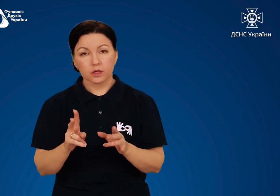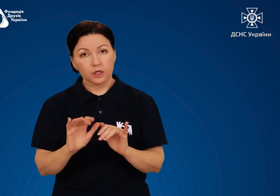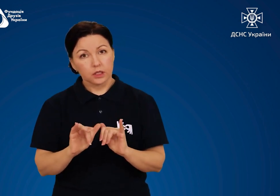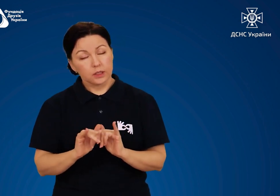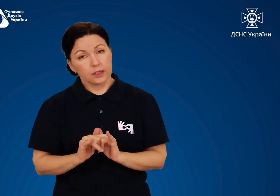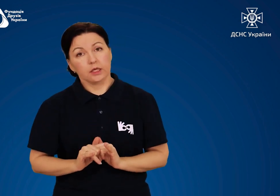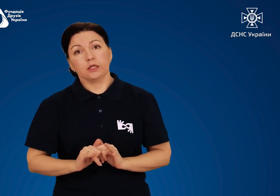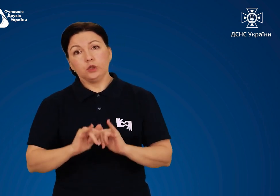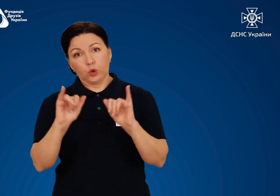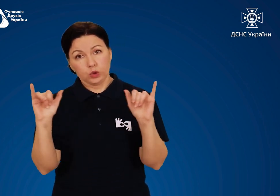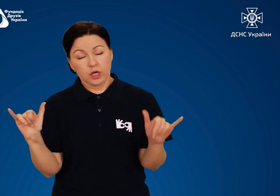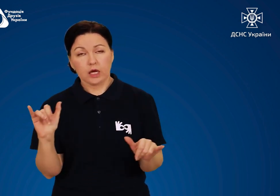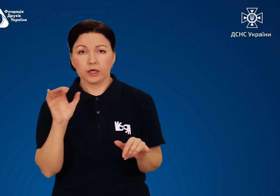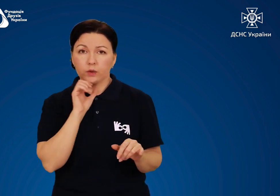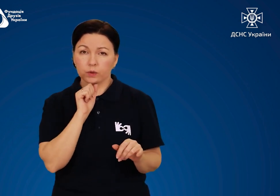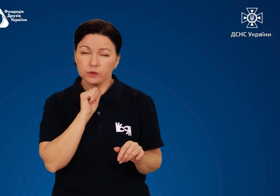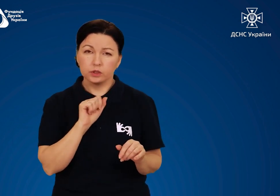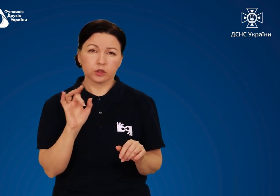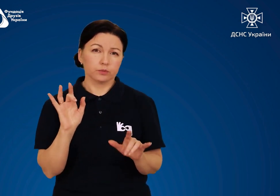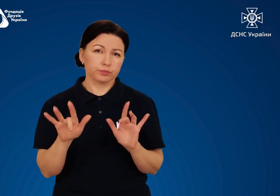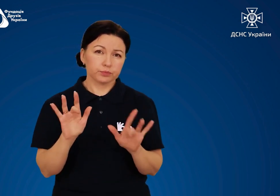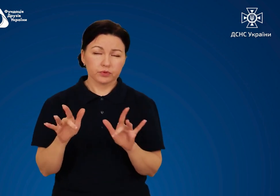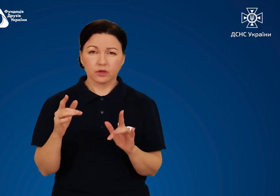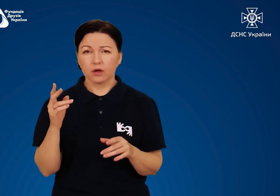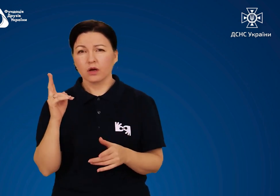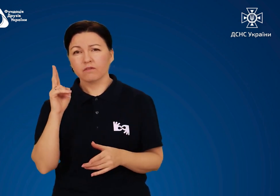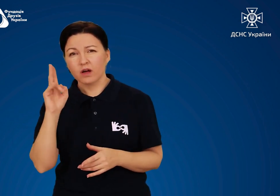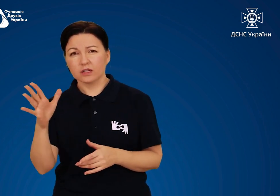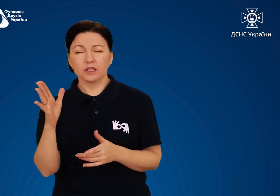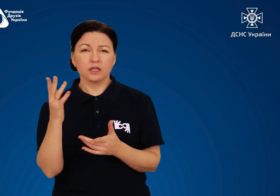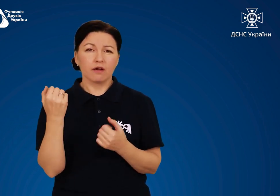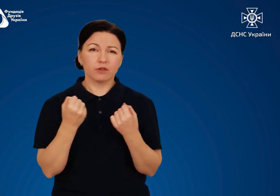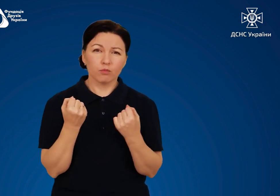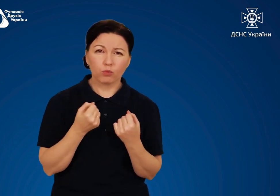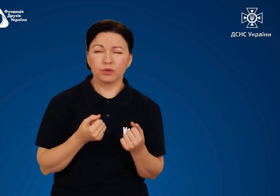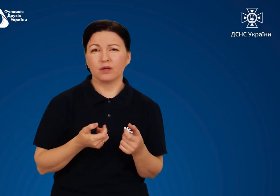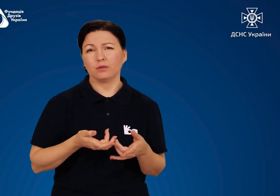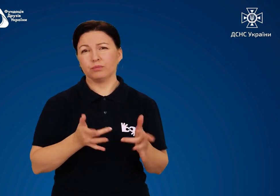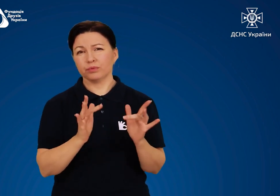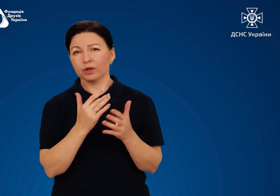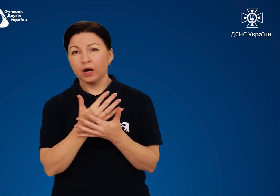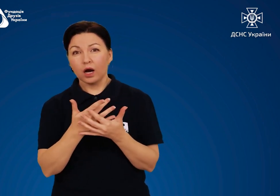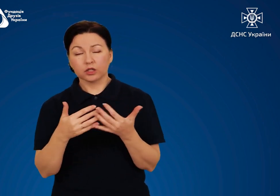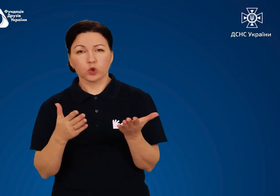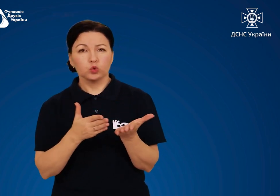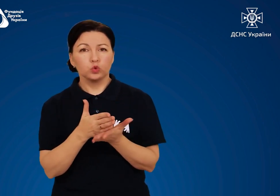різко зростає число крадіжок з автомобілів, квартир і службових приміщень.